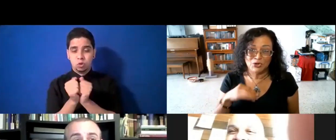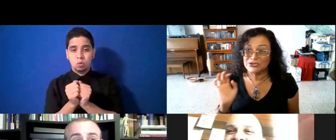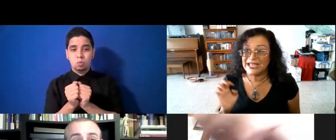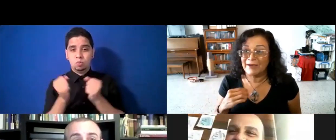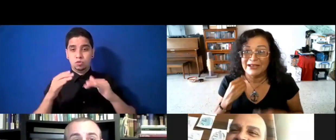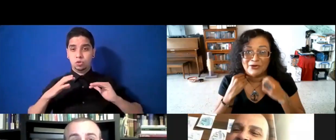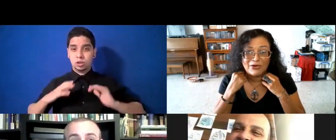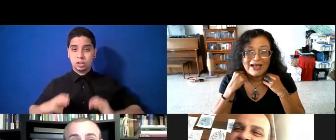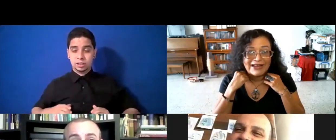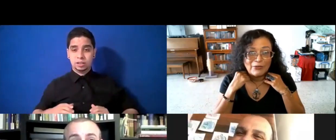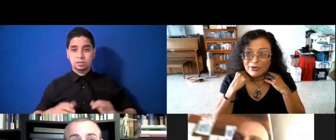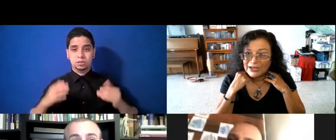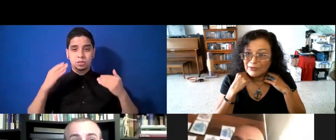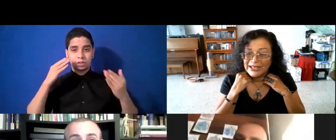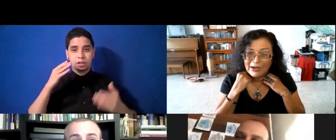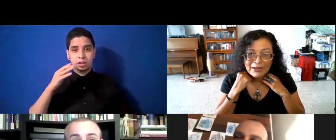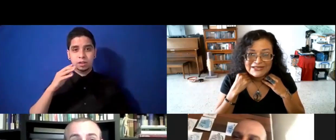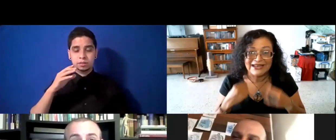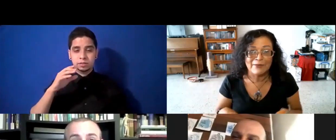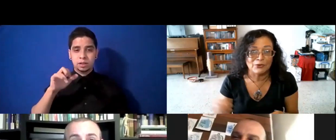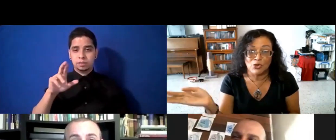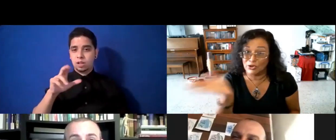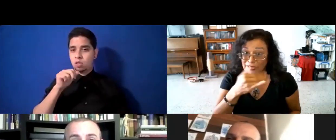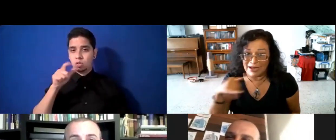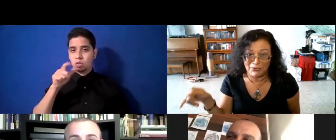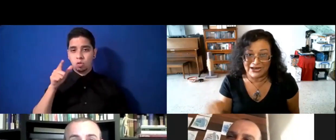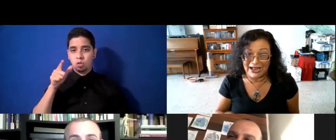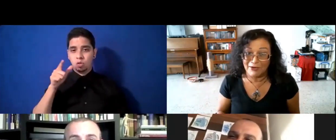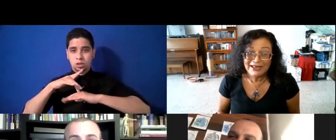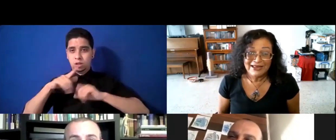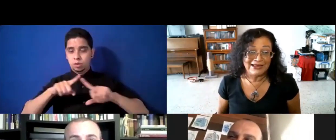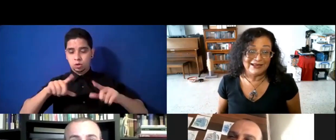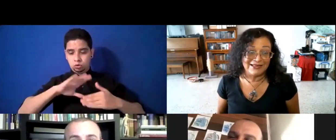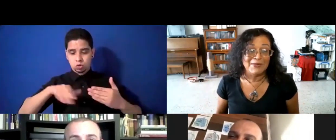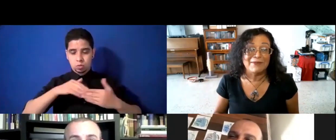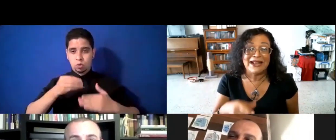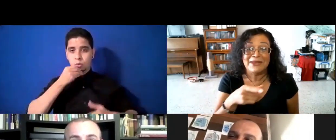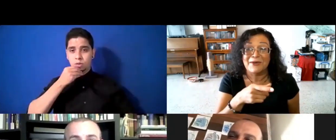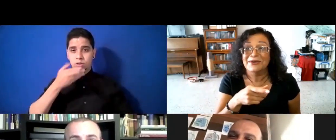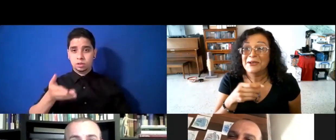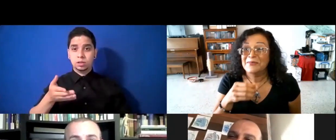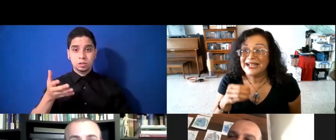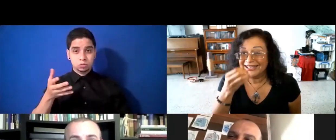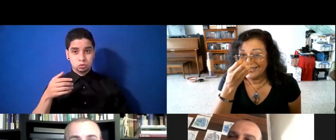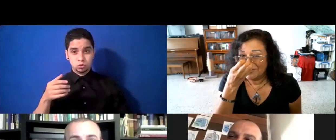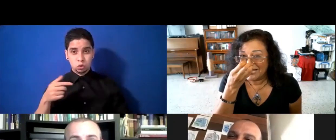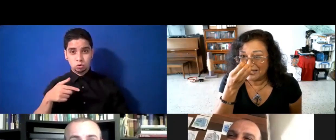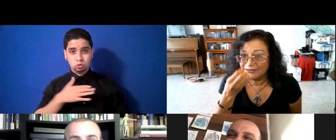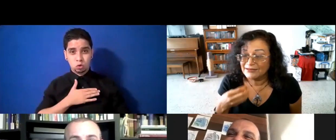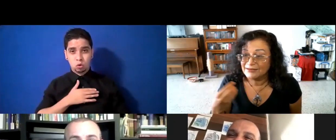yo no sé Javier, yo creo que Javier es el único que nos ha llegado a la pizzería, pero todos los demás hemos llegado. Sí, yo fui contigo, Adriana. Sí, sí,